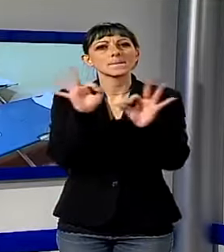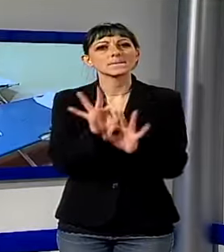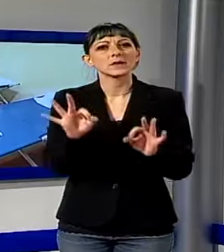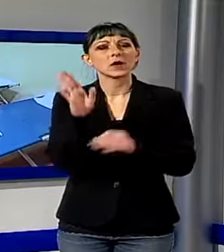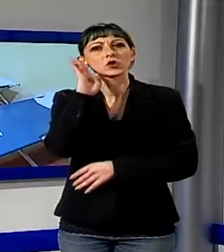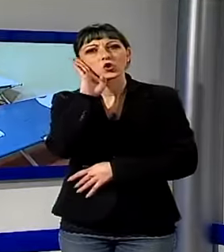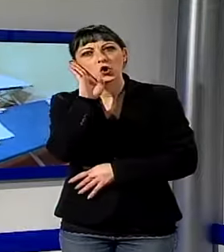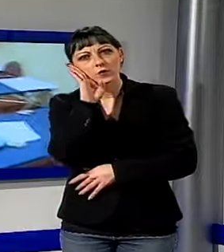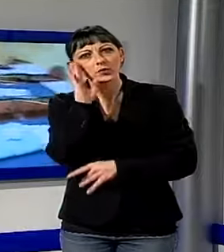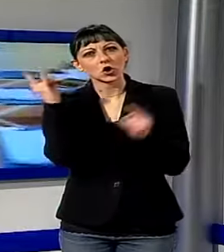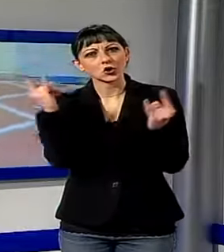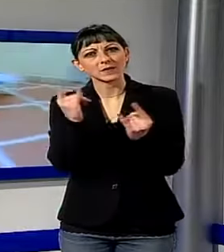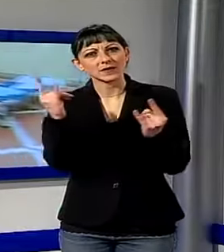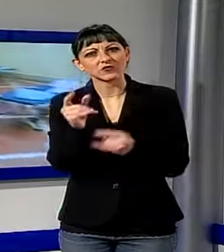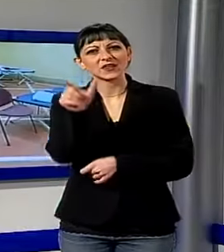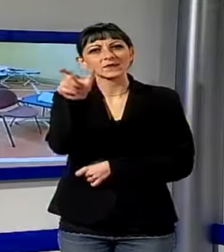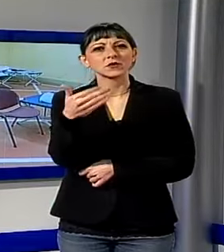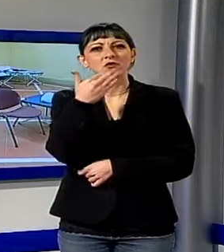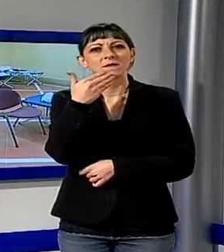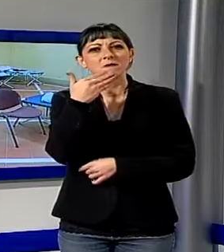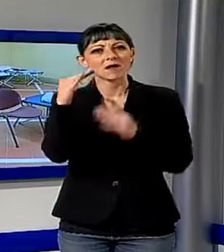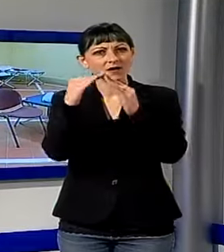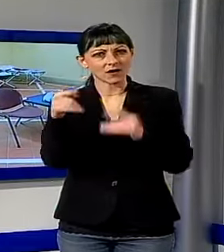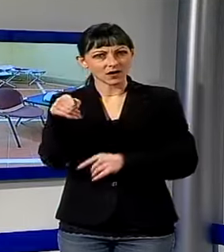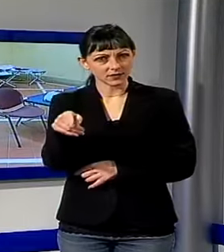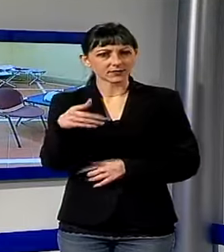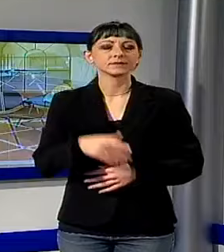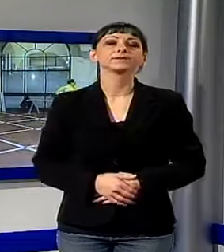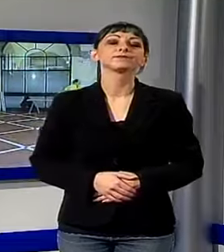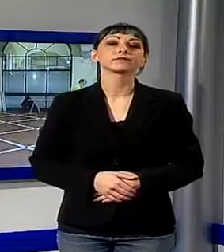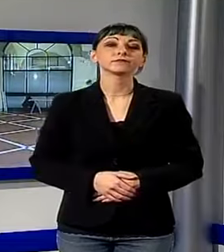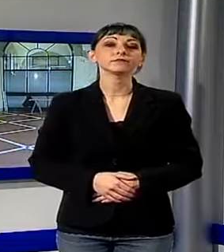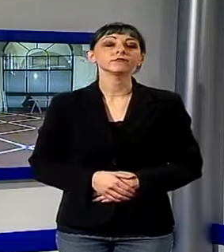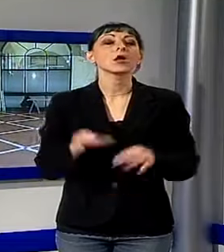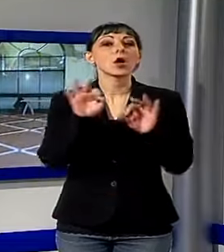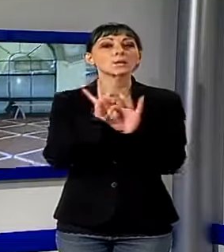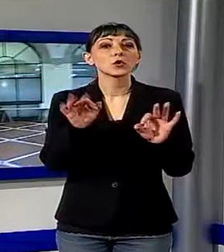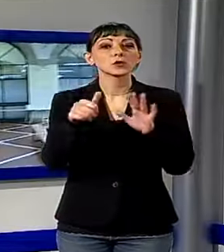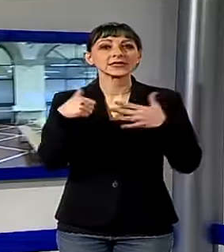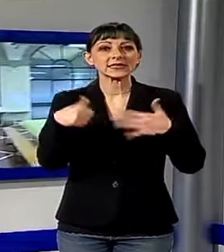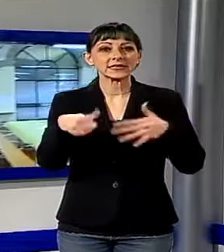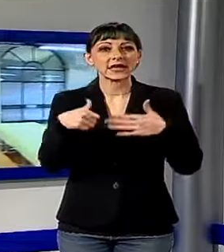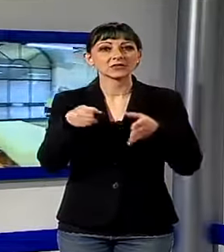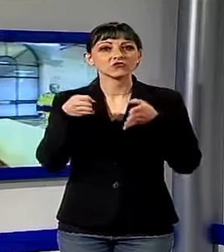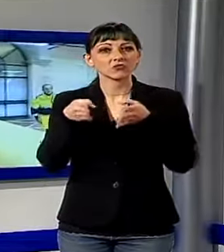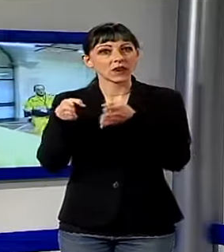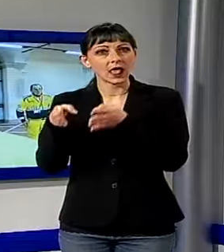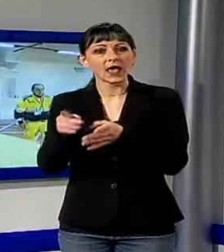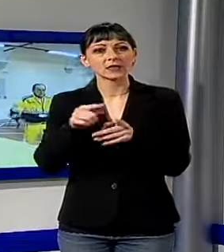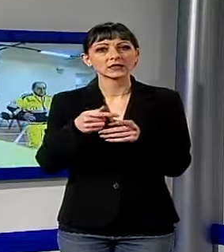di Via Santa Chiara. I volontari della protezione civile hanno così allestito 16 brandine aumentabili fino a 20 in cui